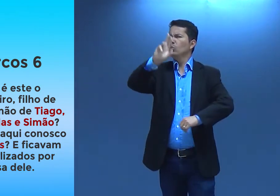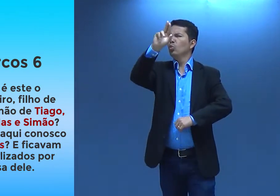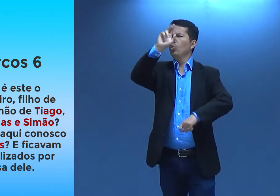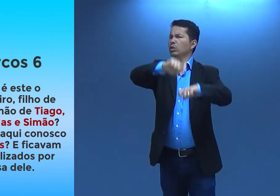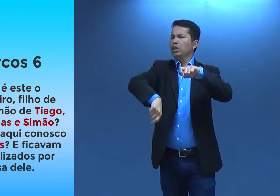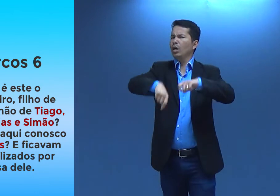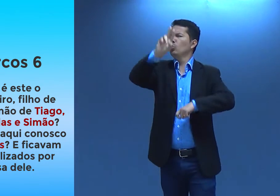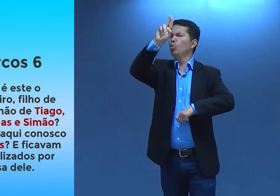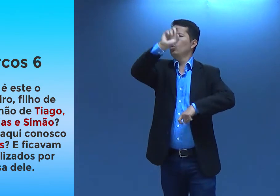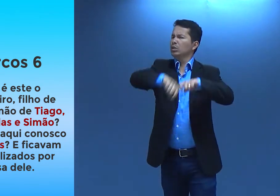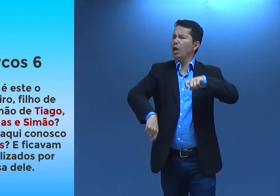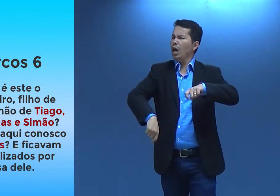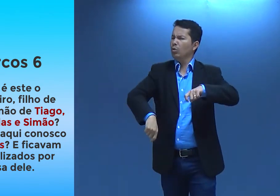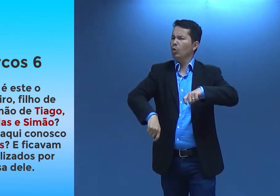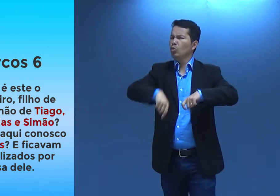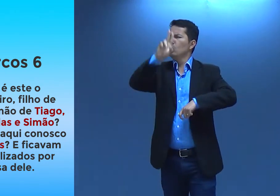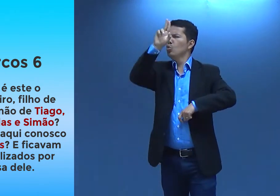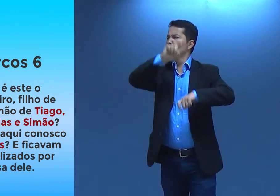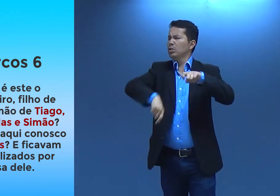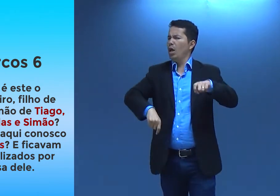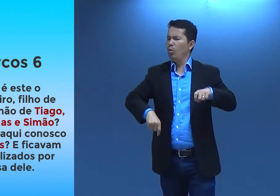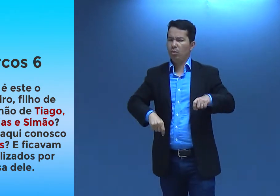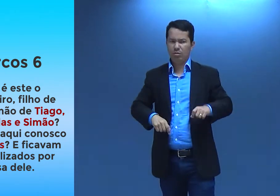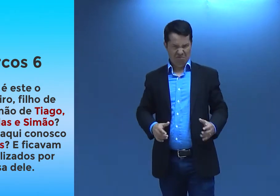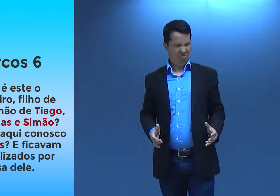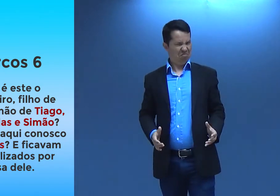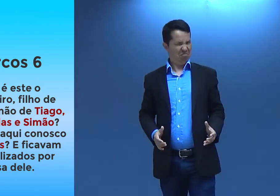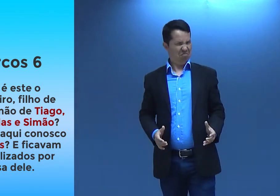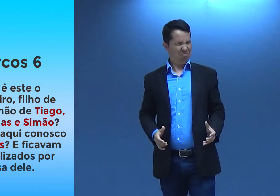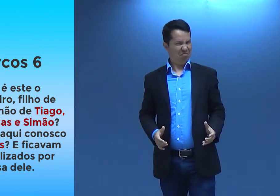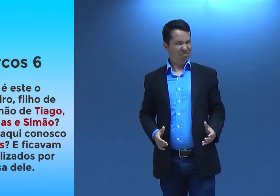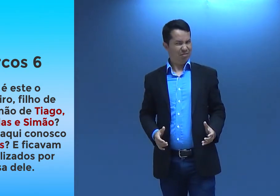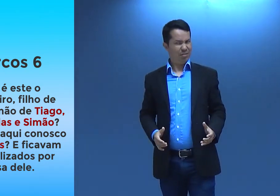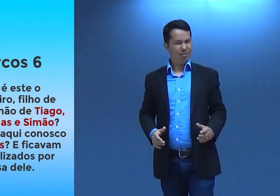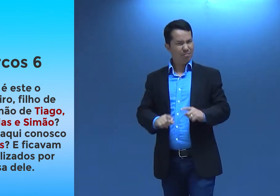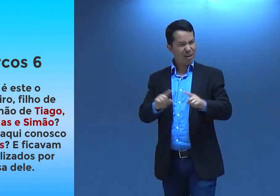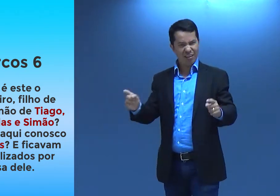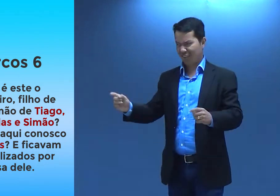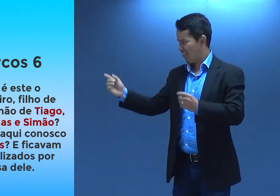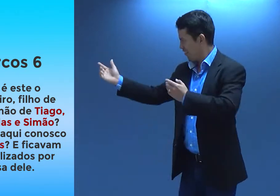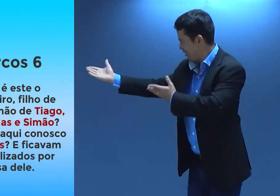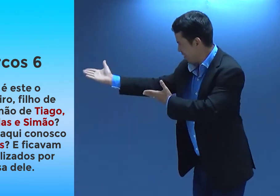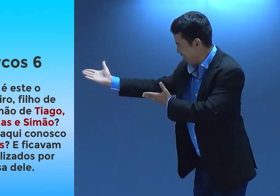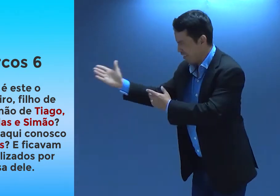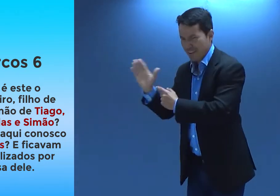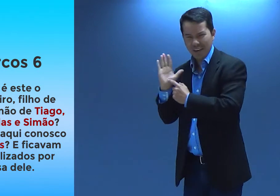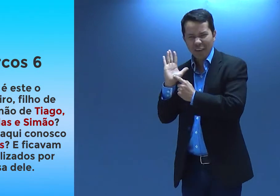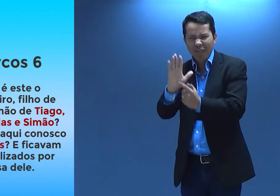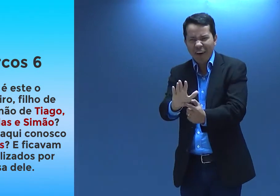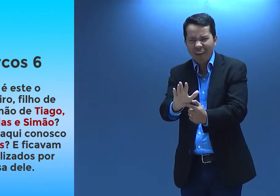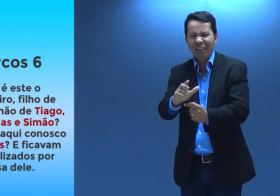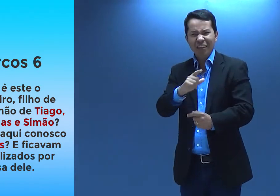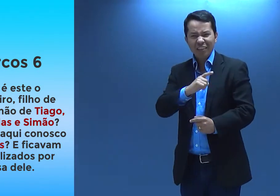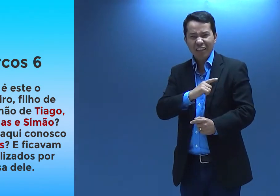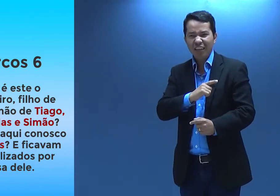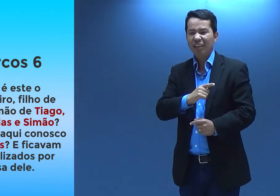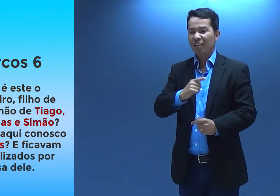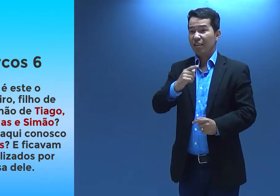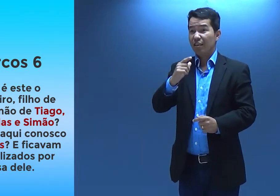Jesus. É, ela nunca teve relação sexual, nada. Mas olha ali, tá mostrando, sim,